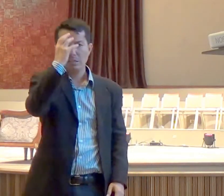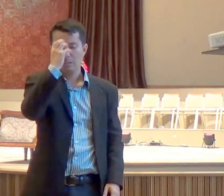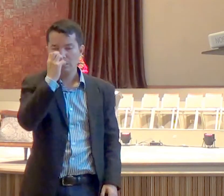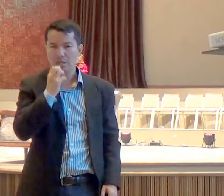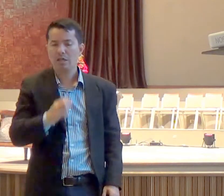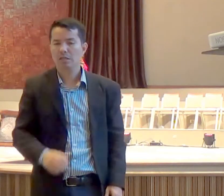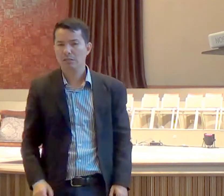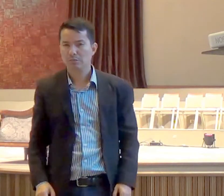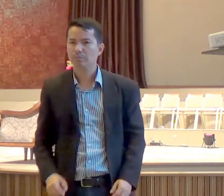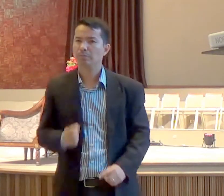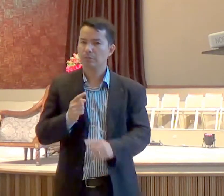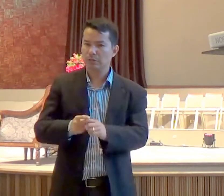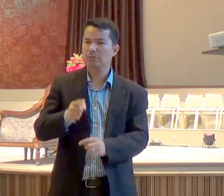o povo de Deus não pega em armas,